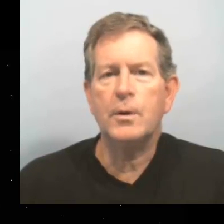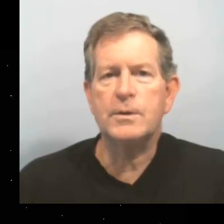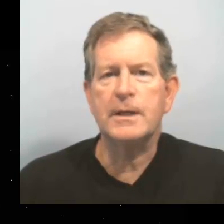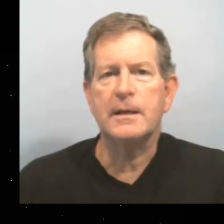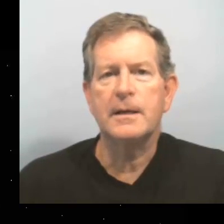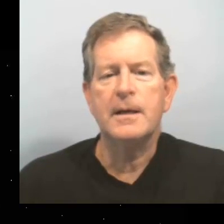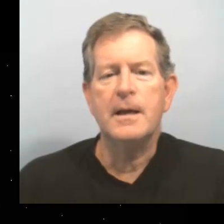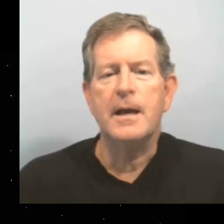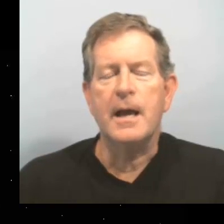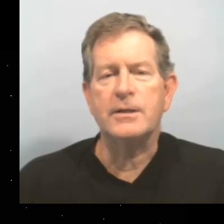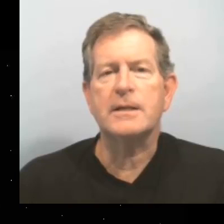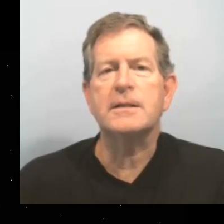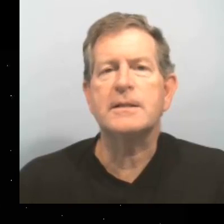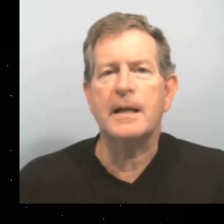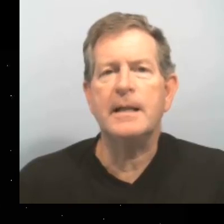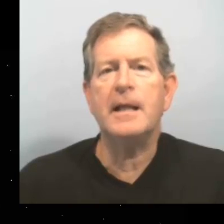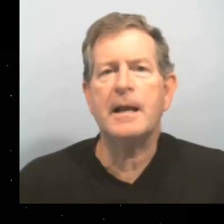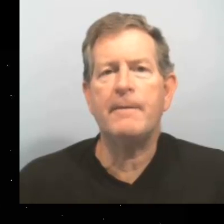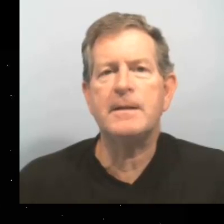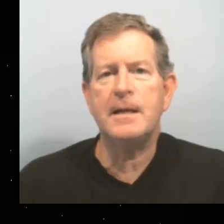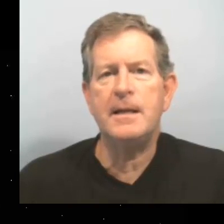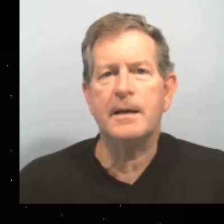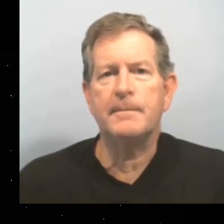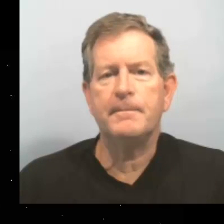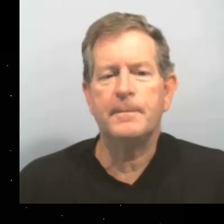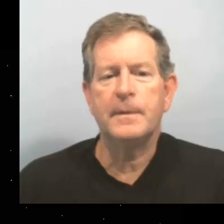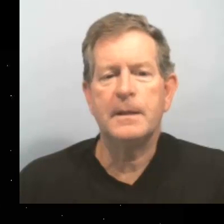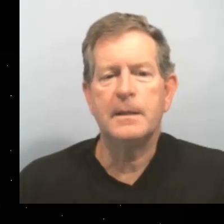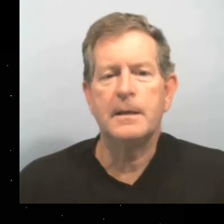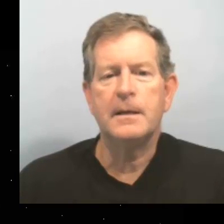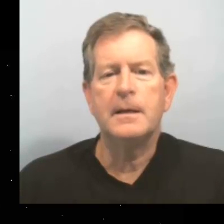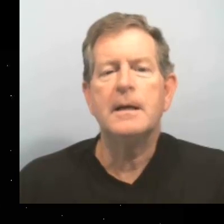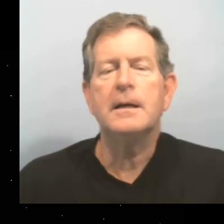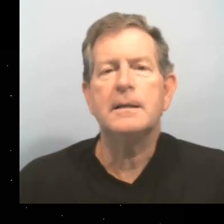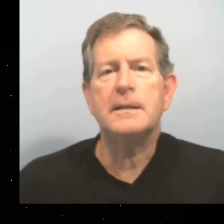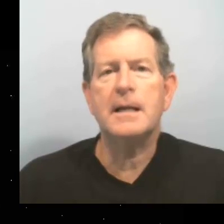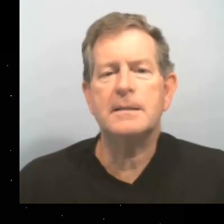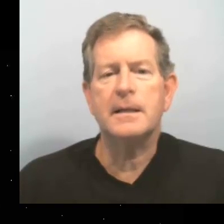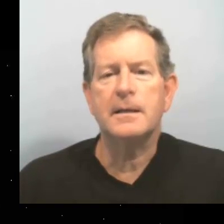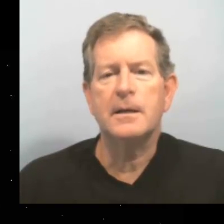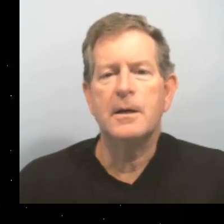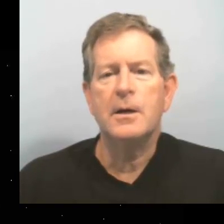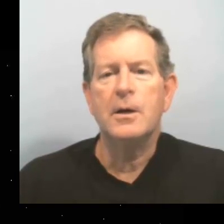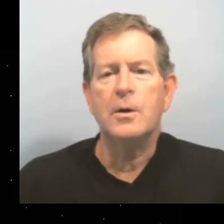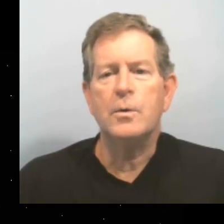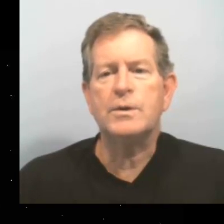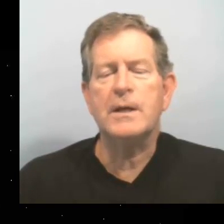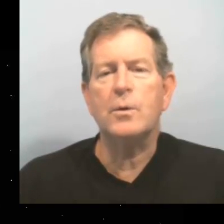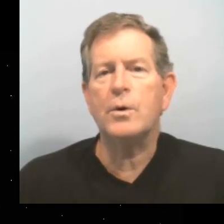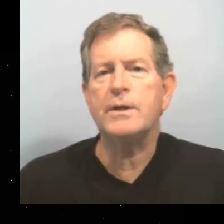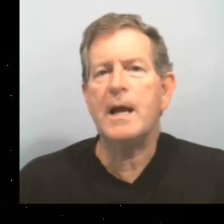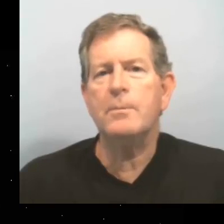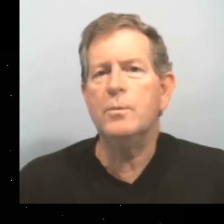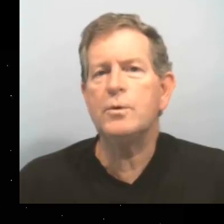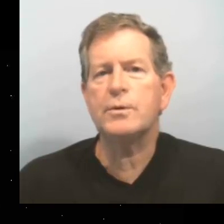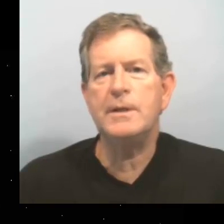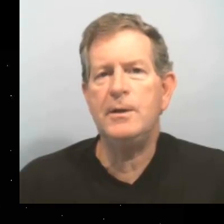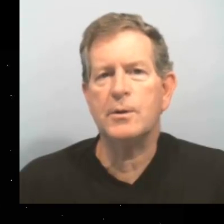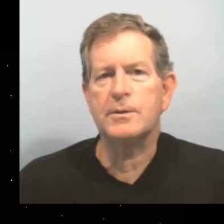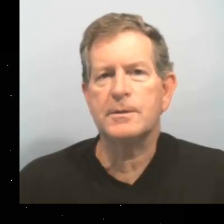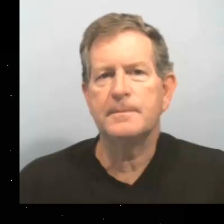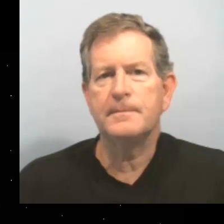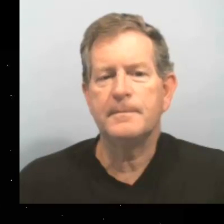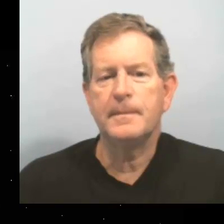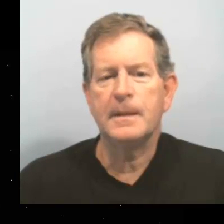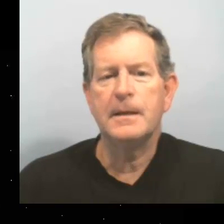12. Ellas salen de la cafetería. 13. Usted oye a muchos